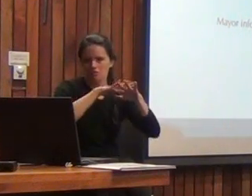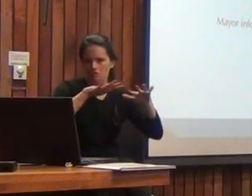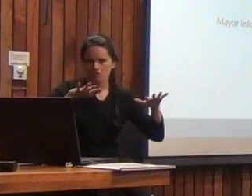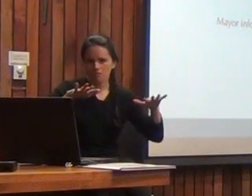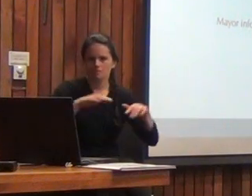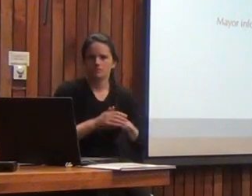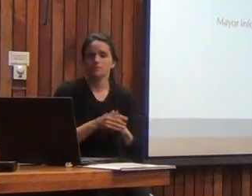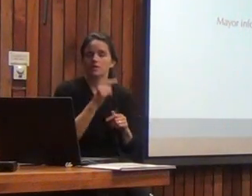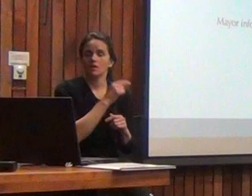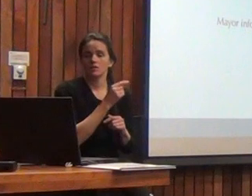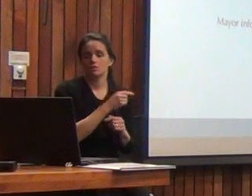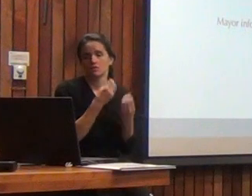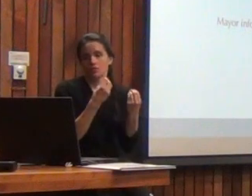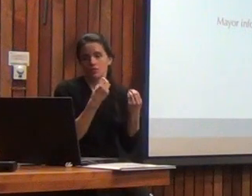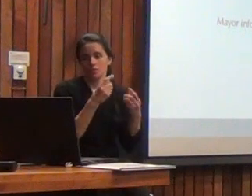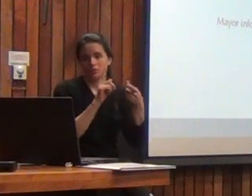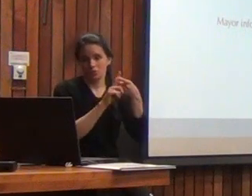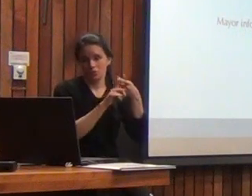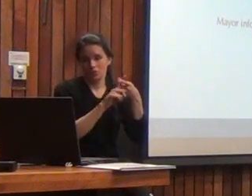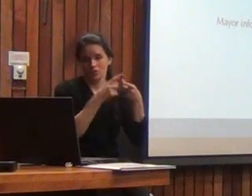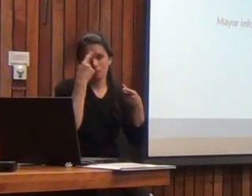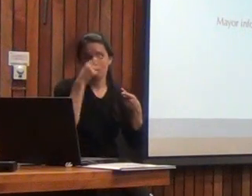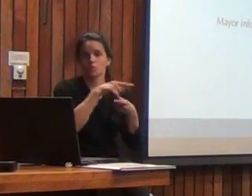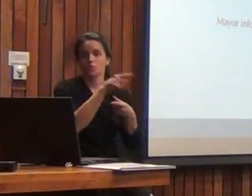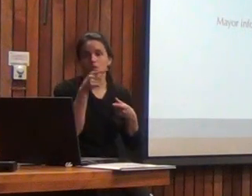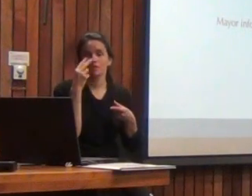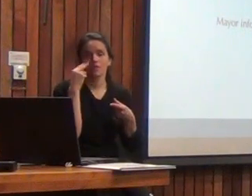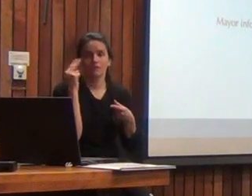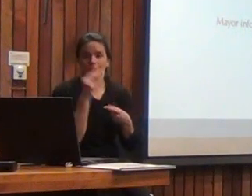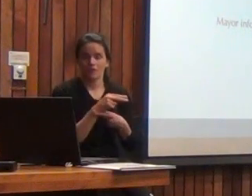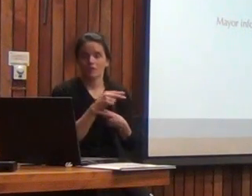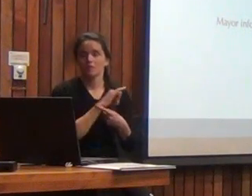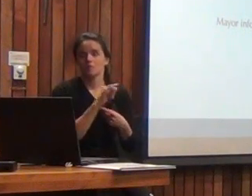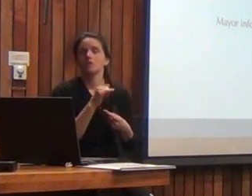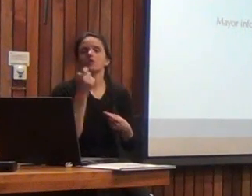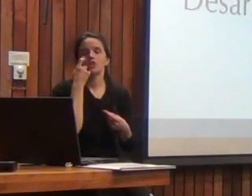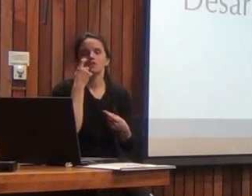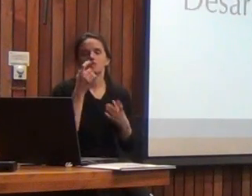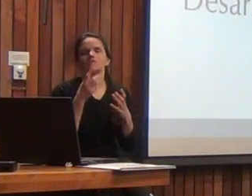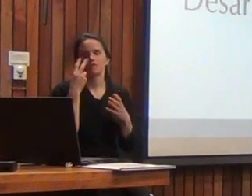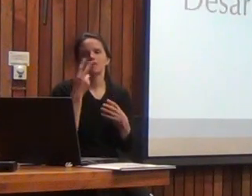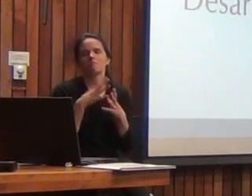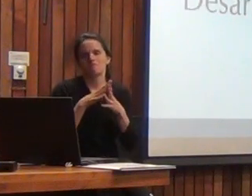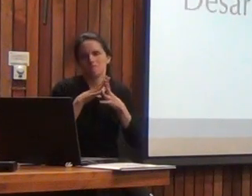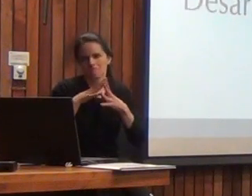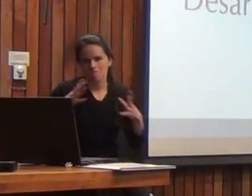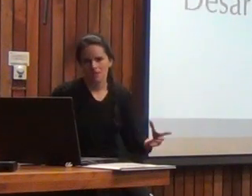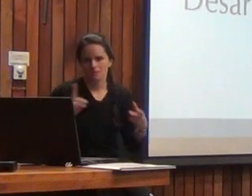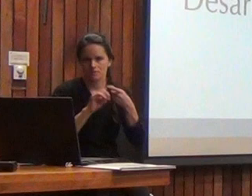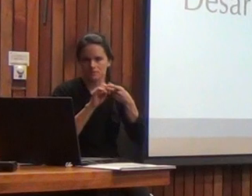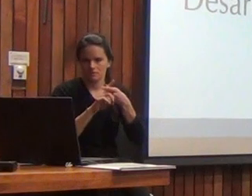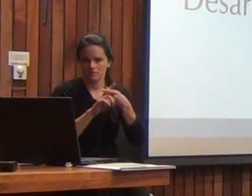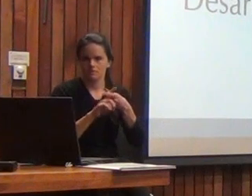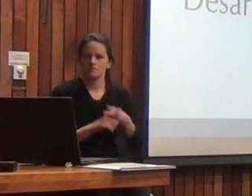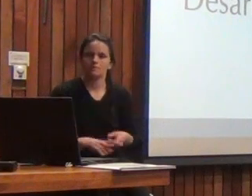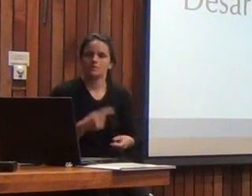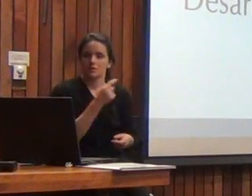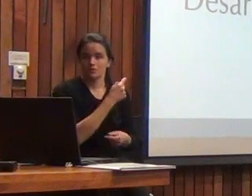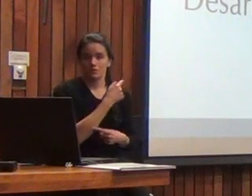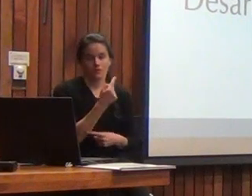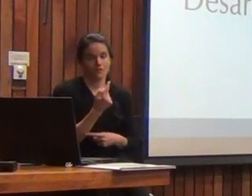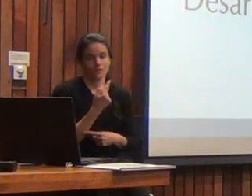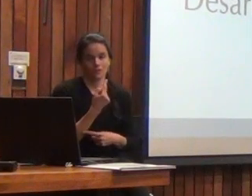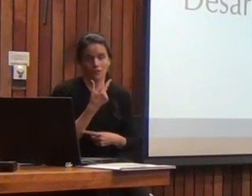estas son algunas ventajas pero hay varias más que las van a conocer ustedes cuando vean la batería ahora llegar a esto de verdad que no fue